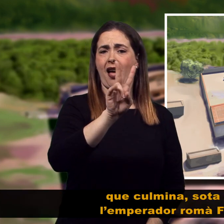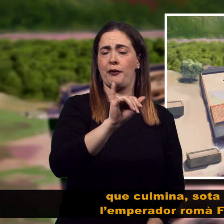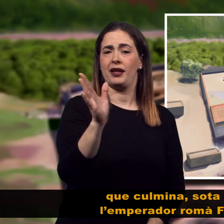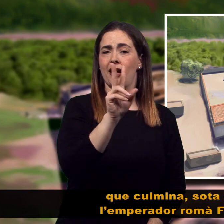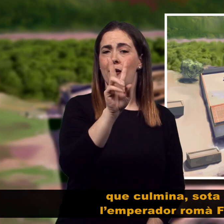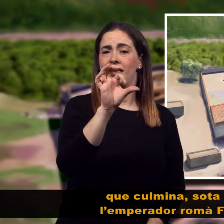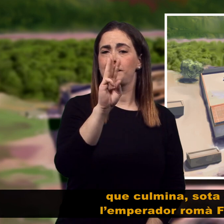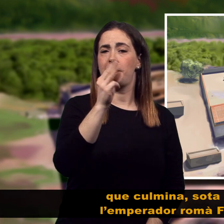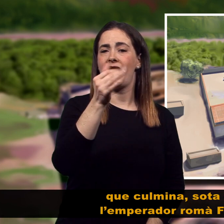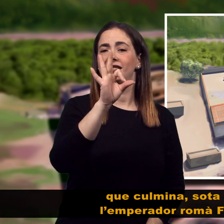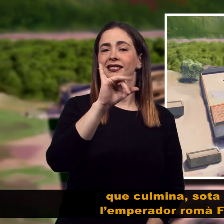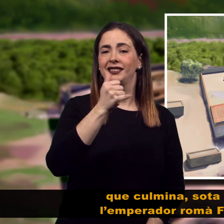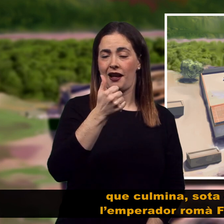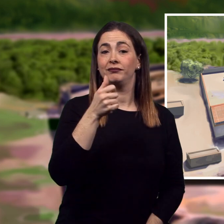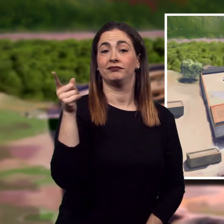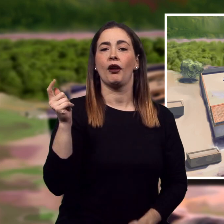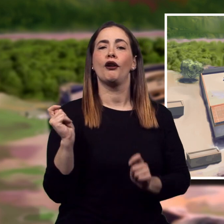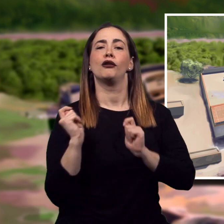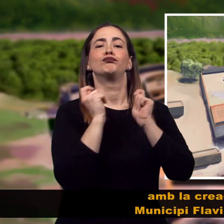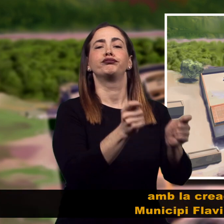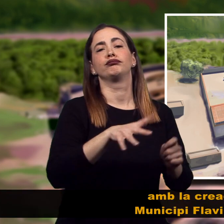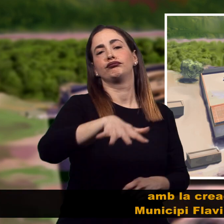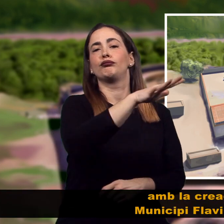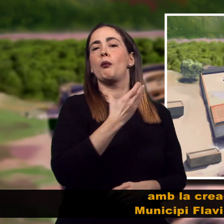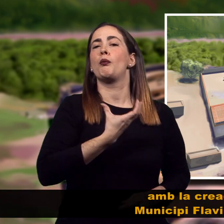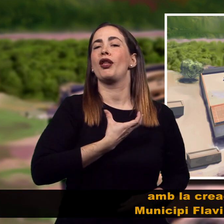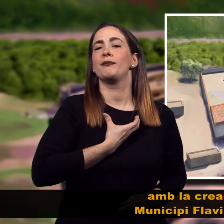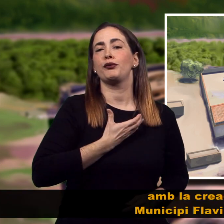Vespasiar, amb la creació del municipi Flavi d'Ègara.